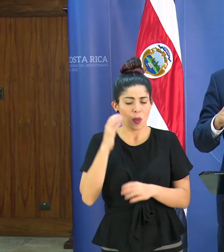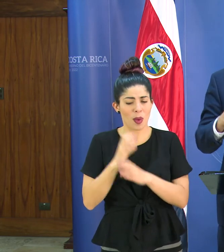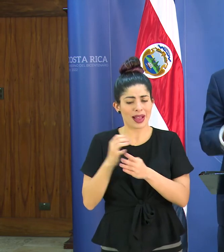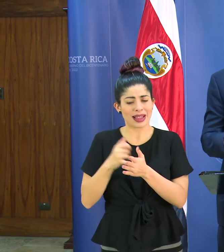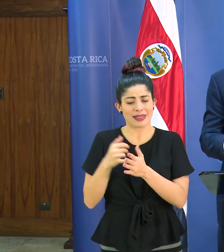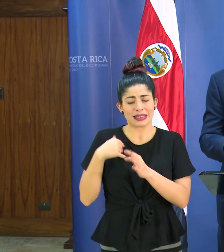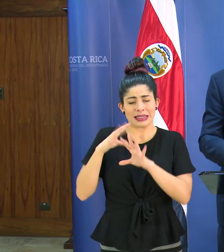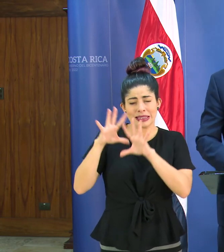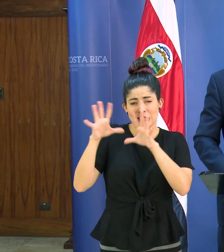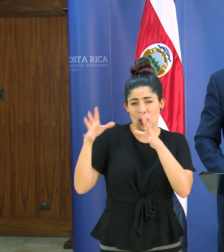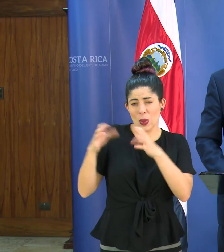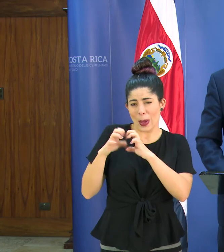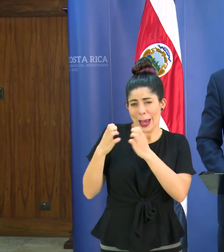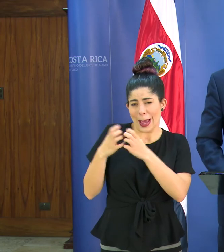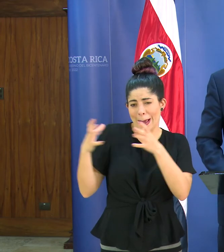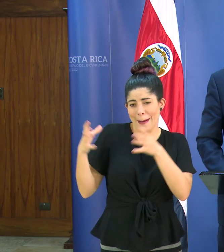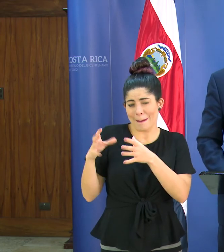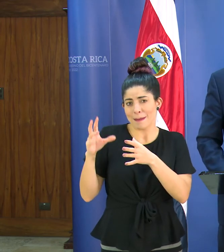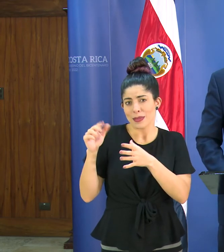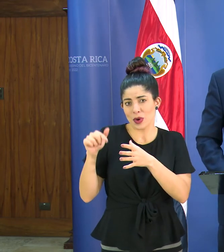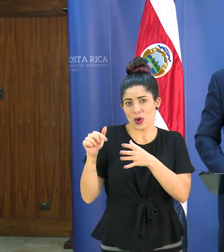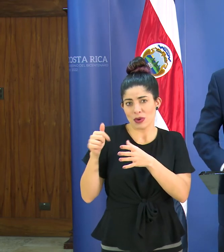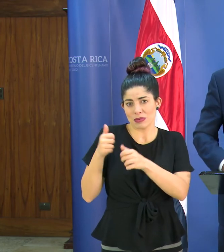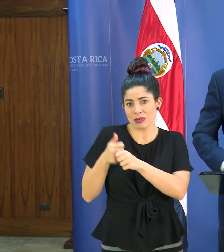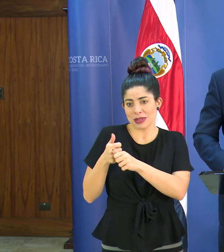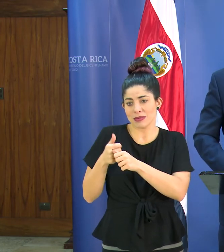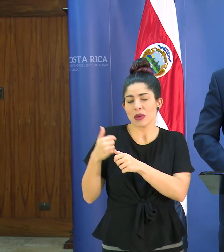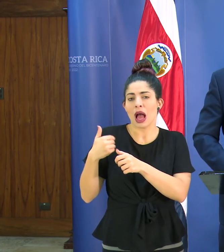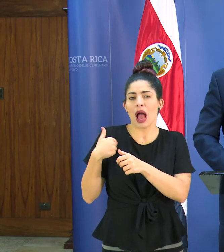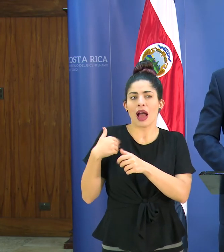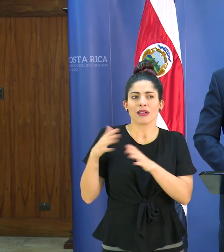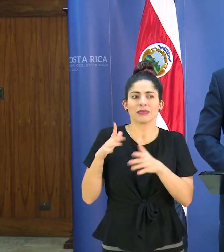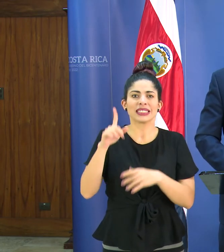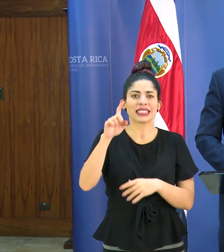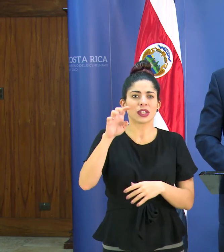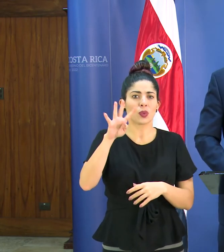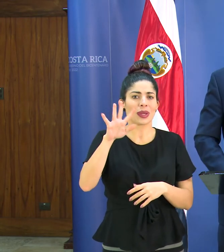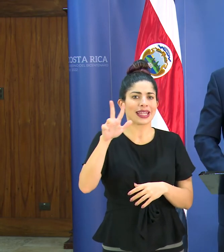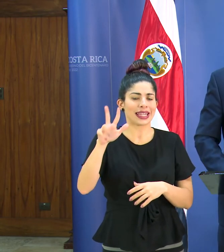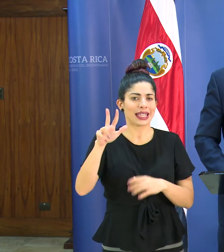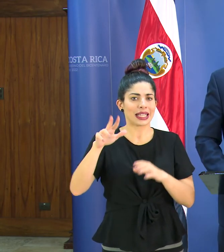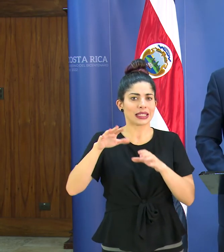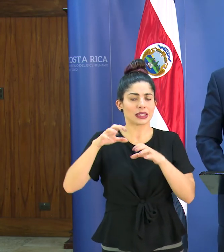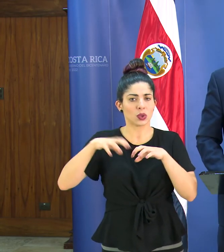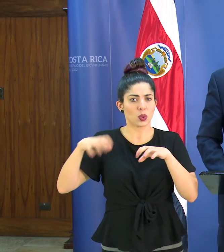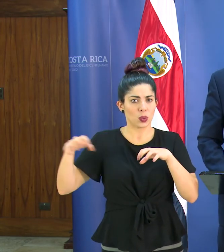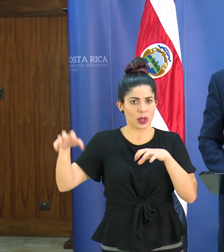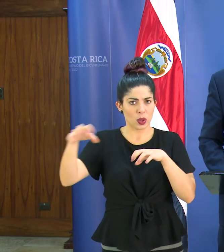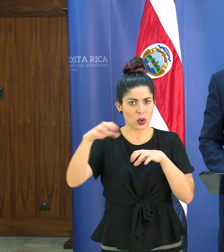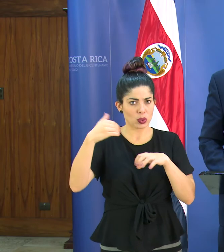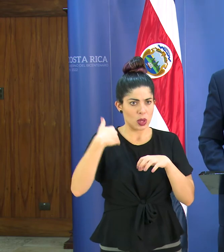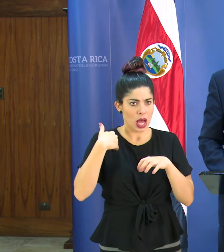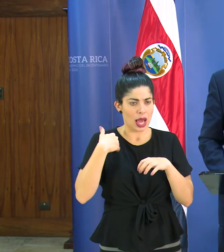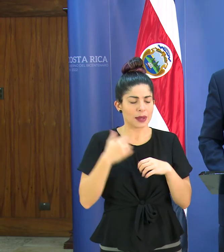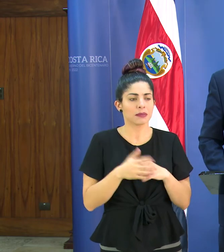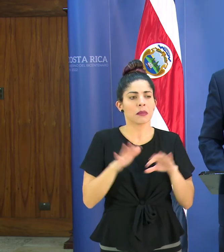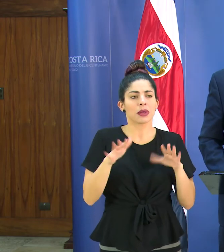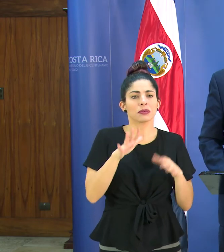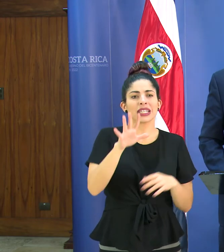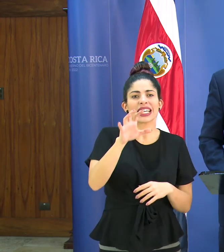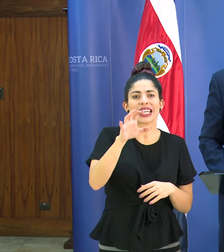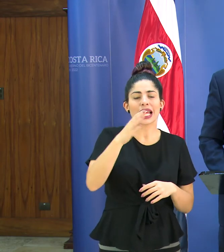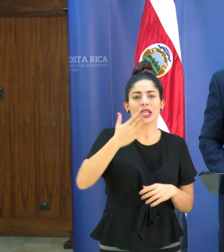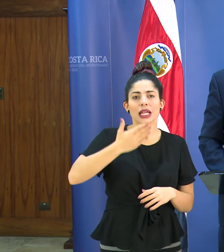infraestructura de cuidados intensivos tenemos más o menos 143 cubículos tenemos más o menos 500